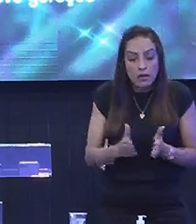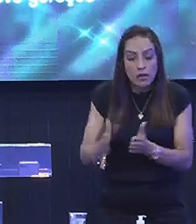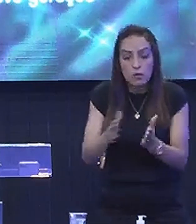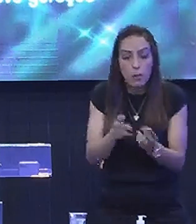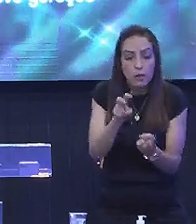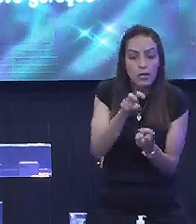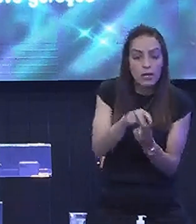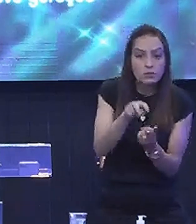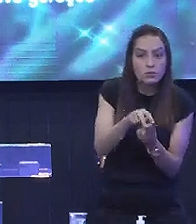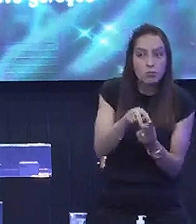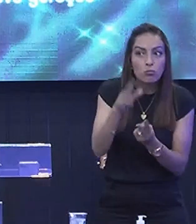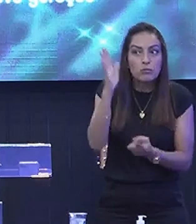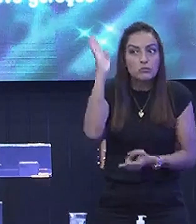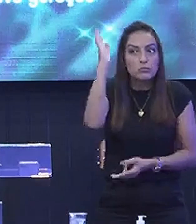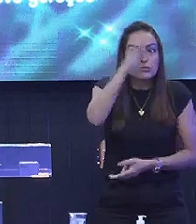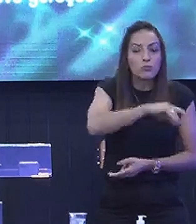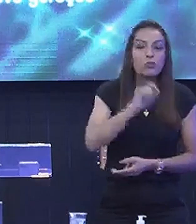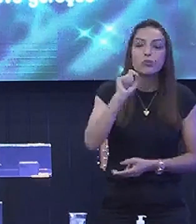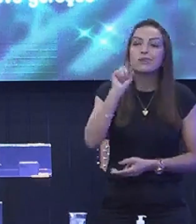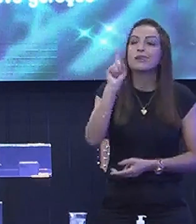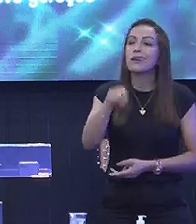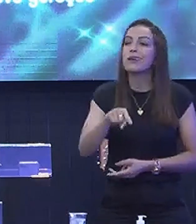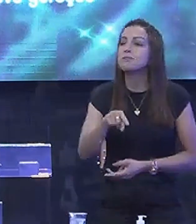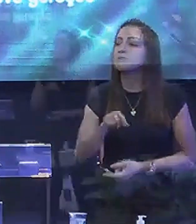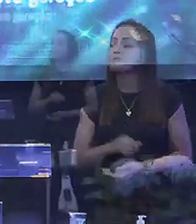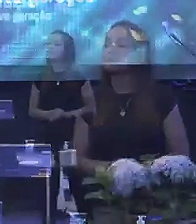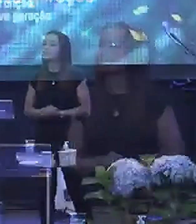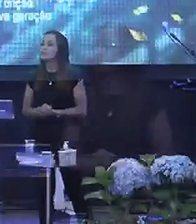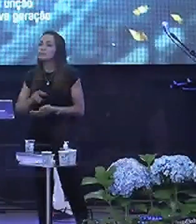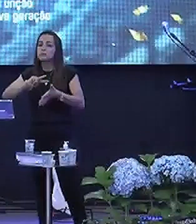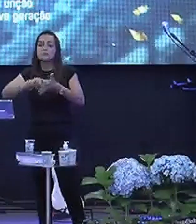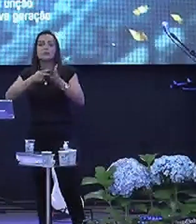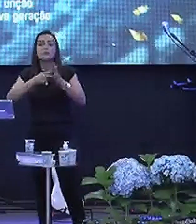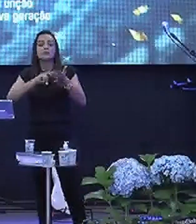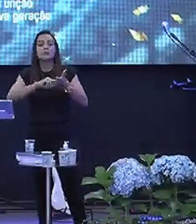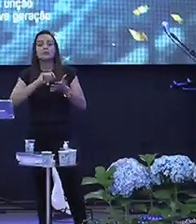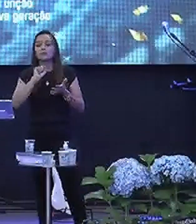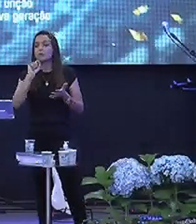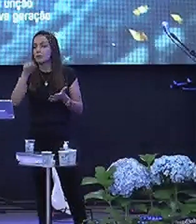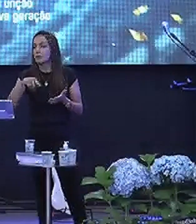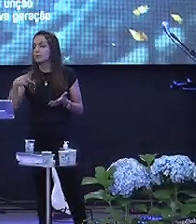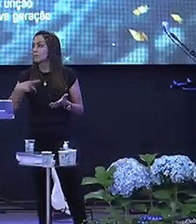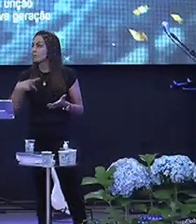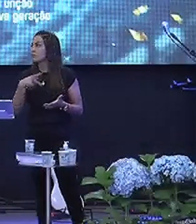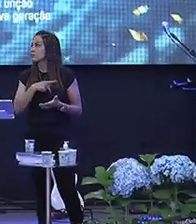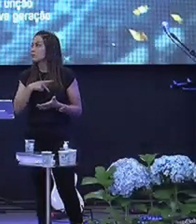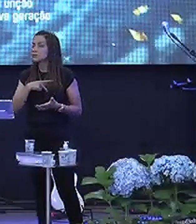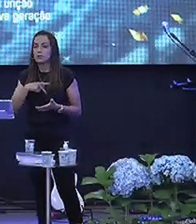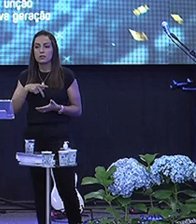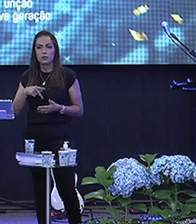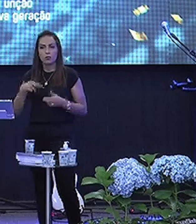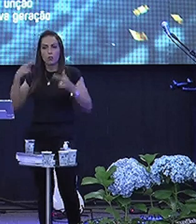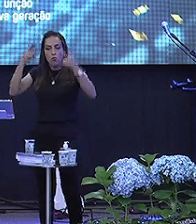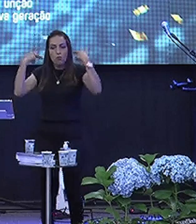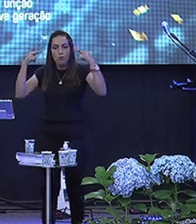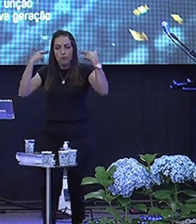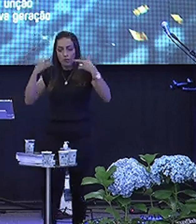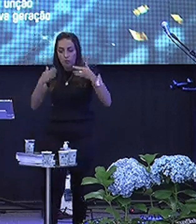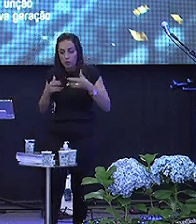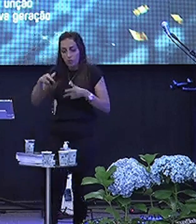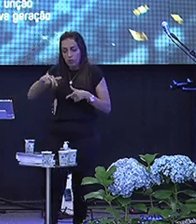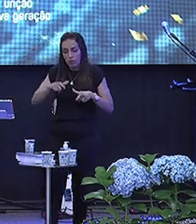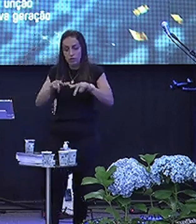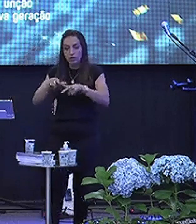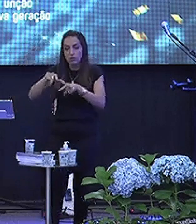sombra Da morte Você sabe O é a sombra Da morte É o seguinte O pastor está aqui Com a ovelha Andando no